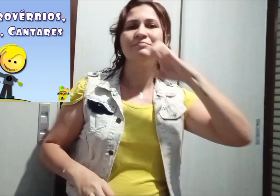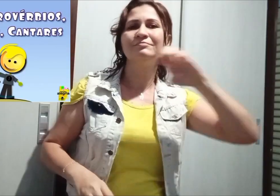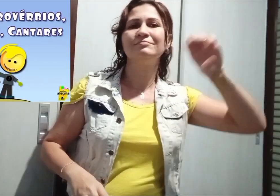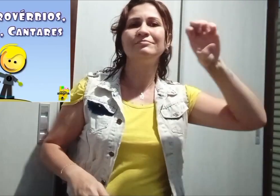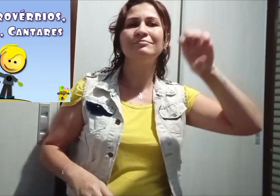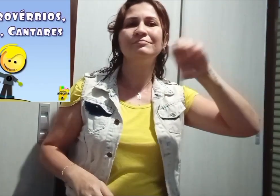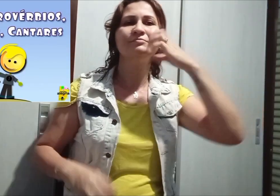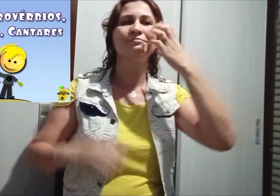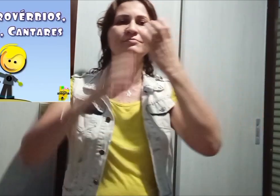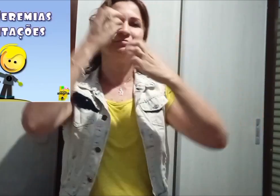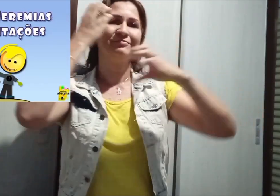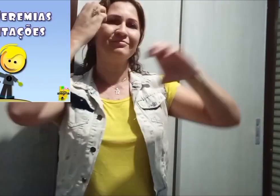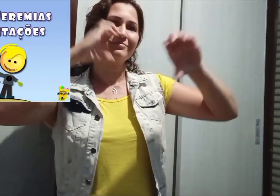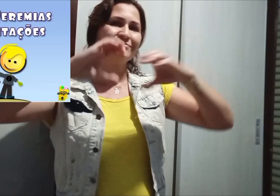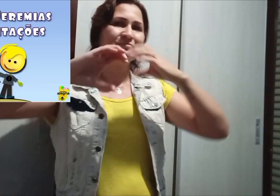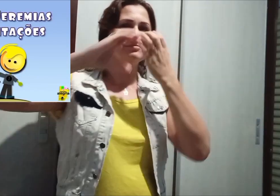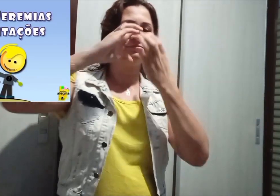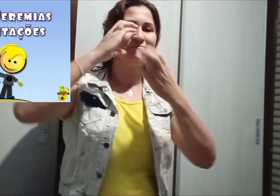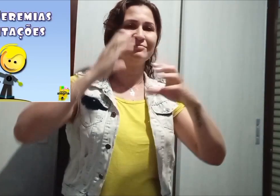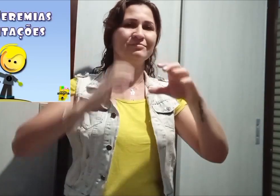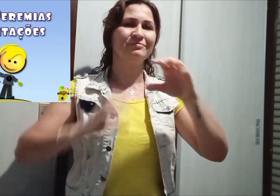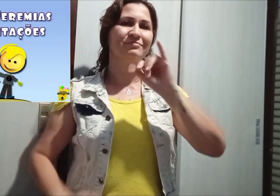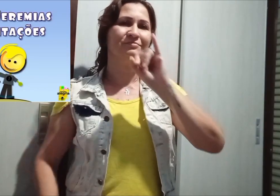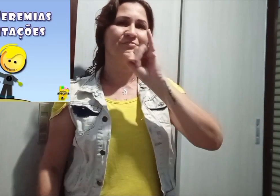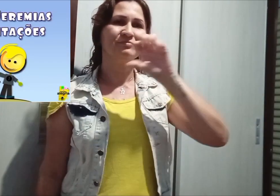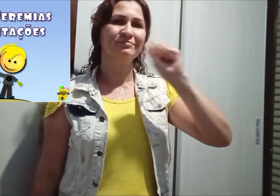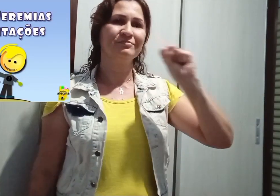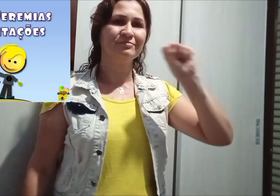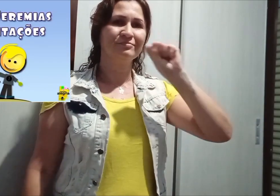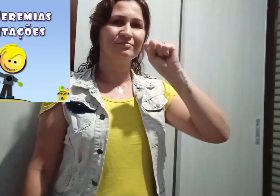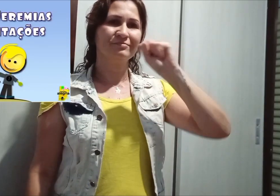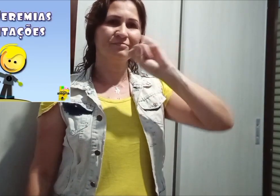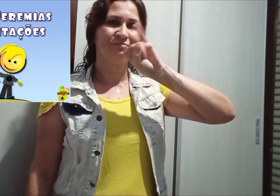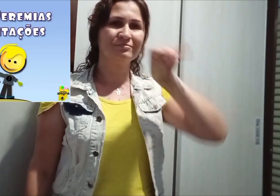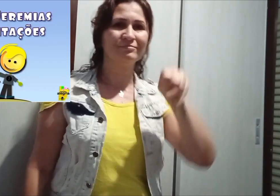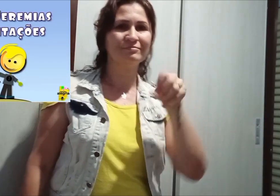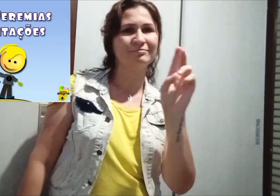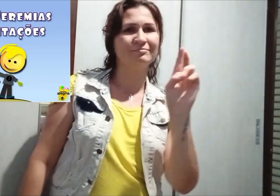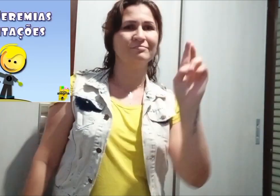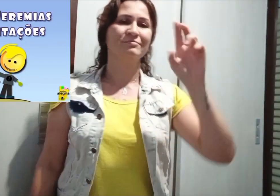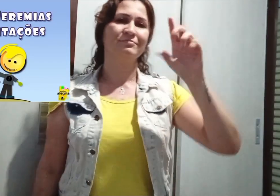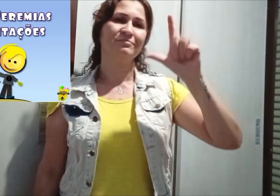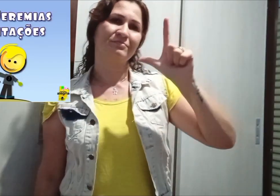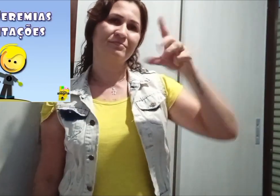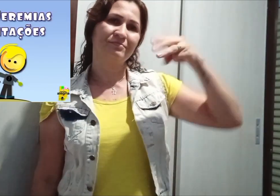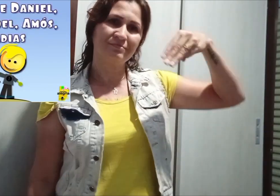Cantares, Isaías, Jeremias e Lamentações,